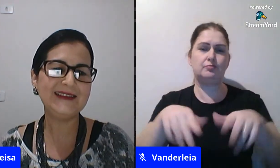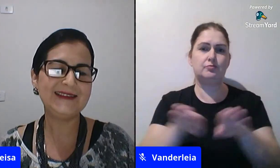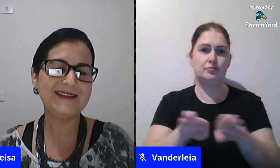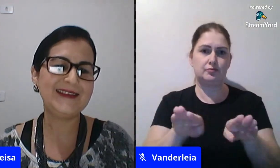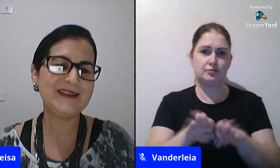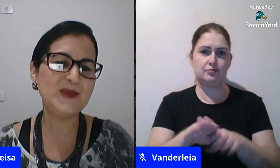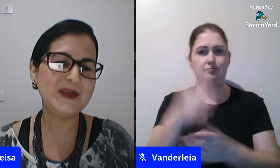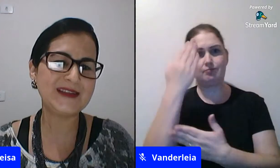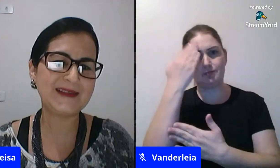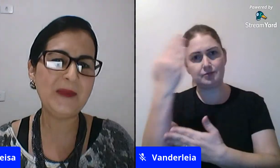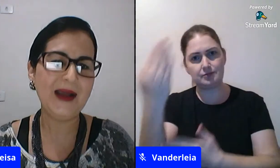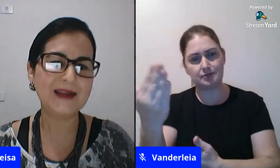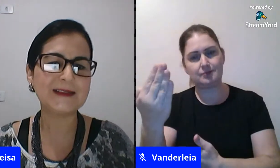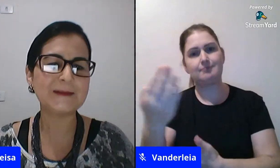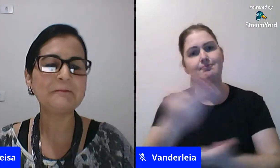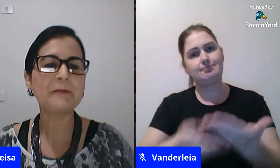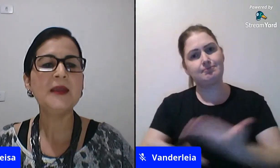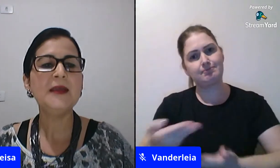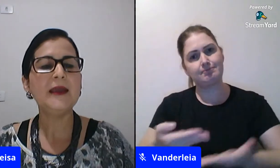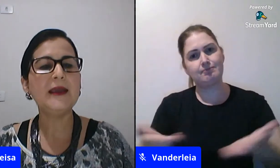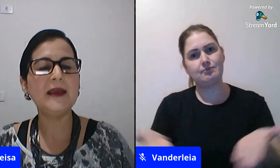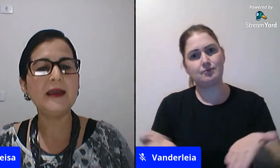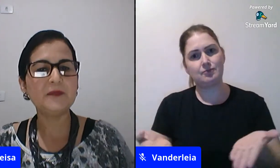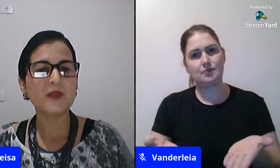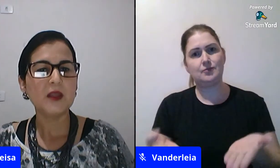esse, sobre essa temática.